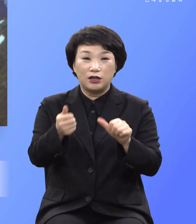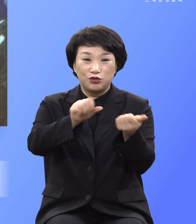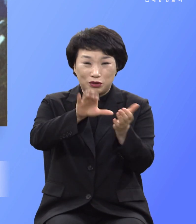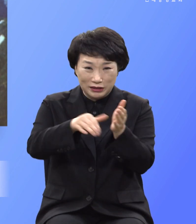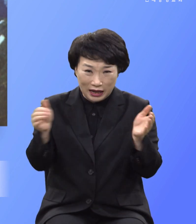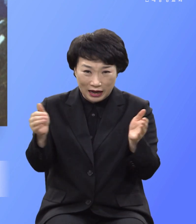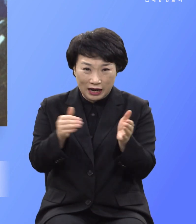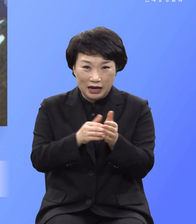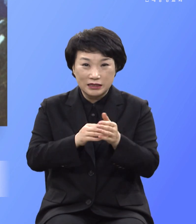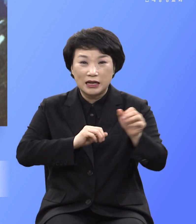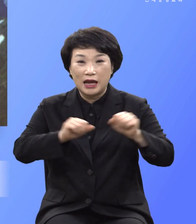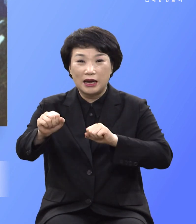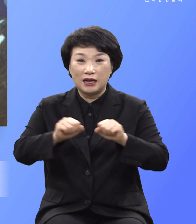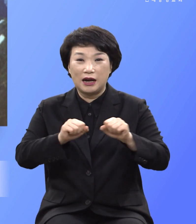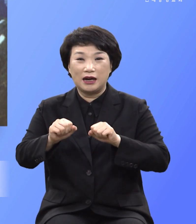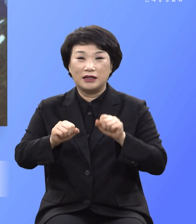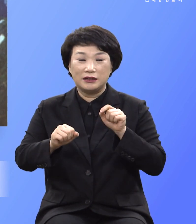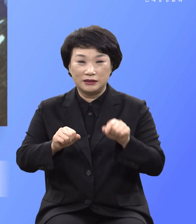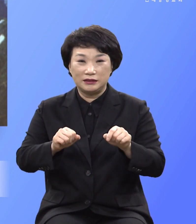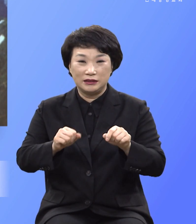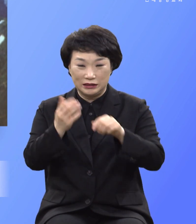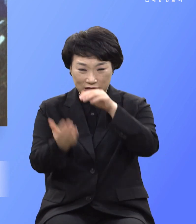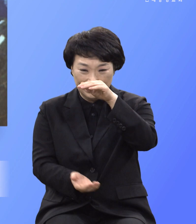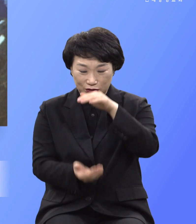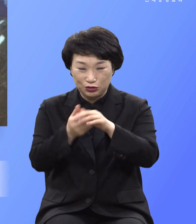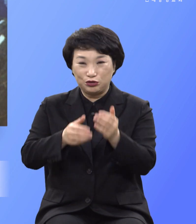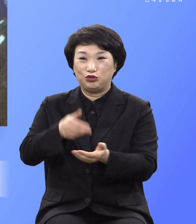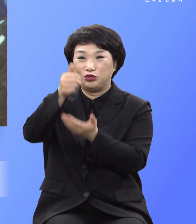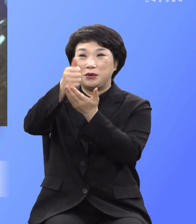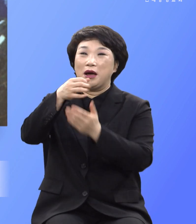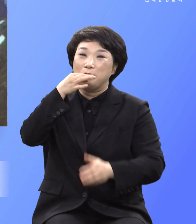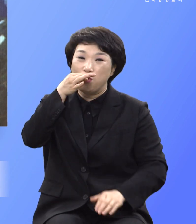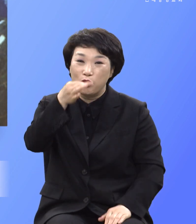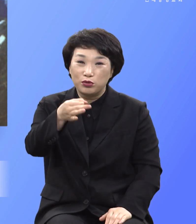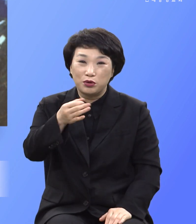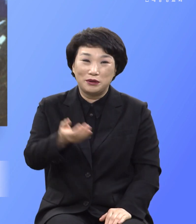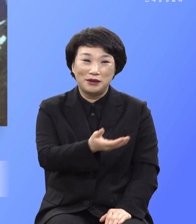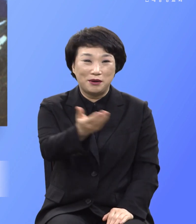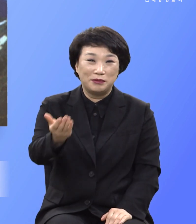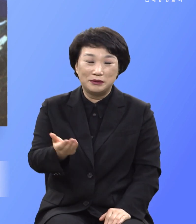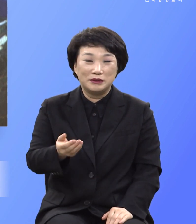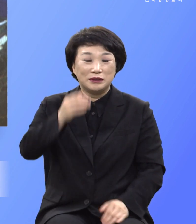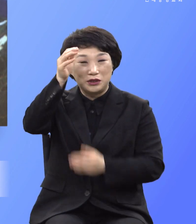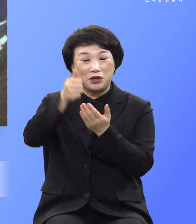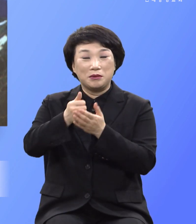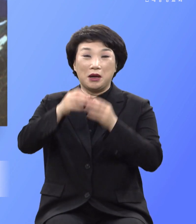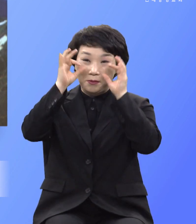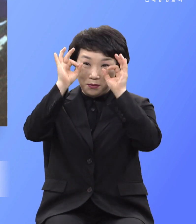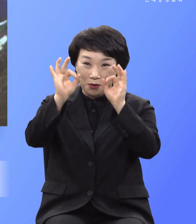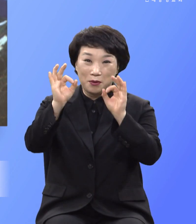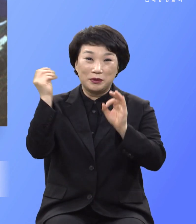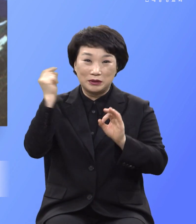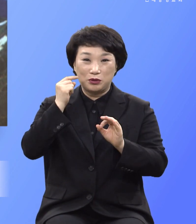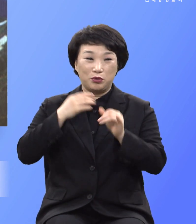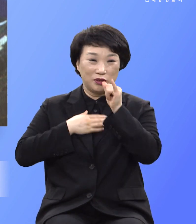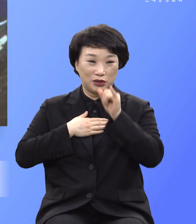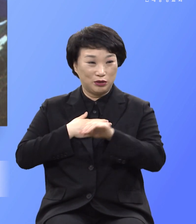행하신 주님의 목소리를 성령으로 들어야 그